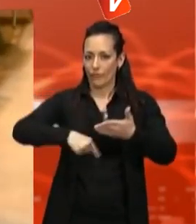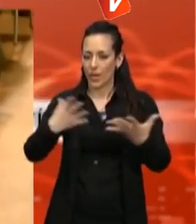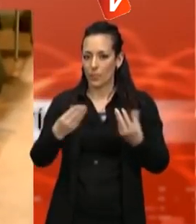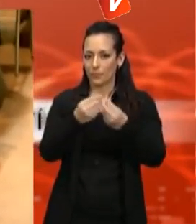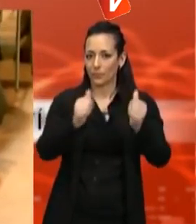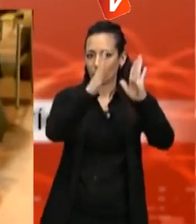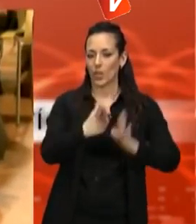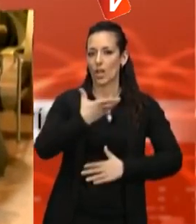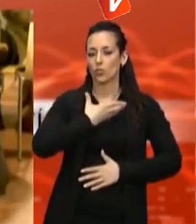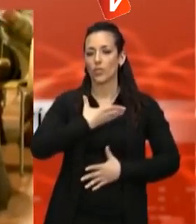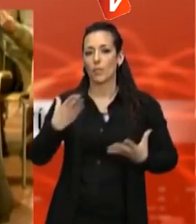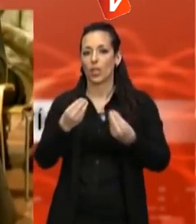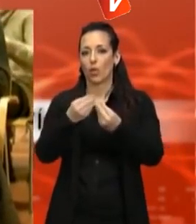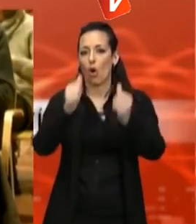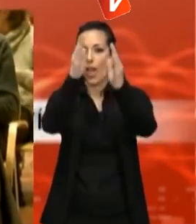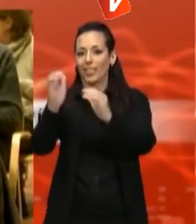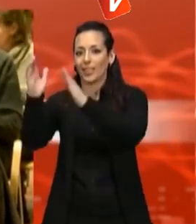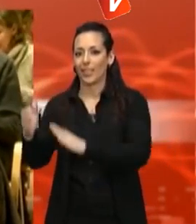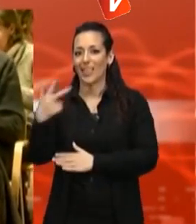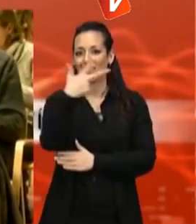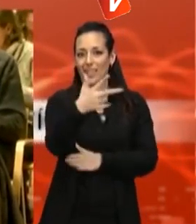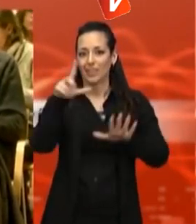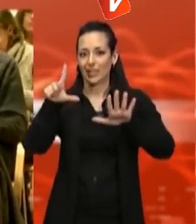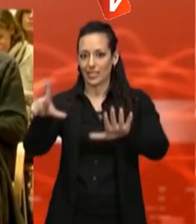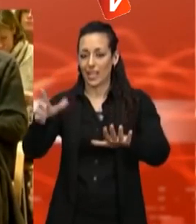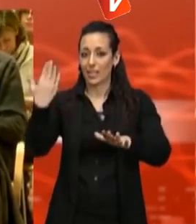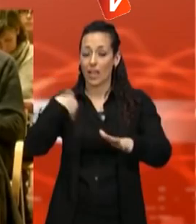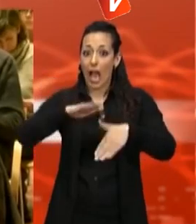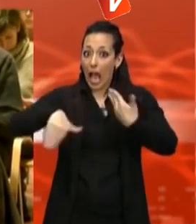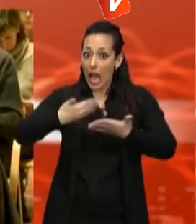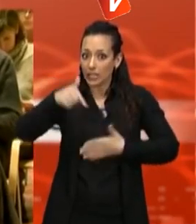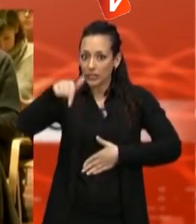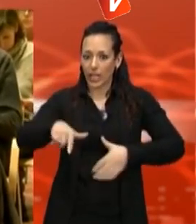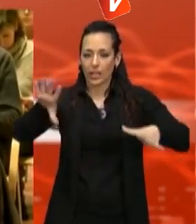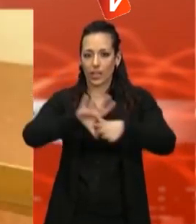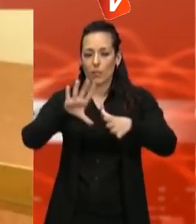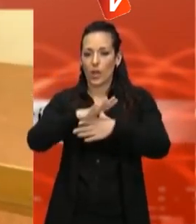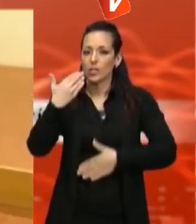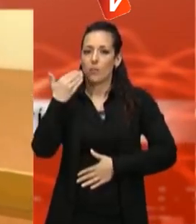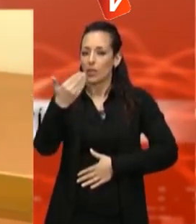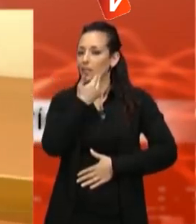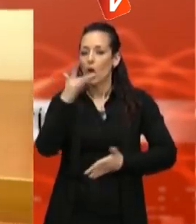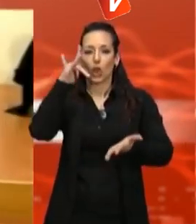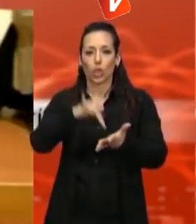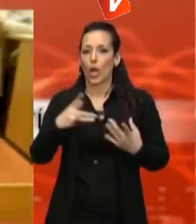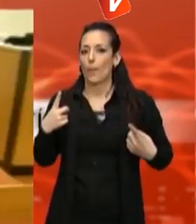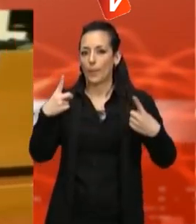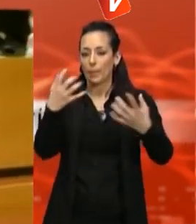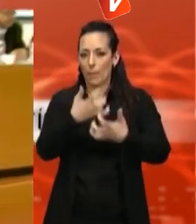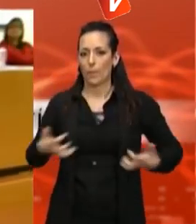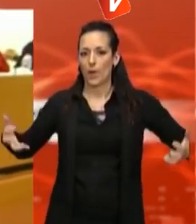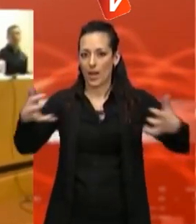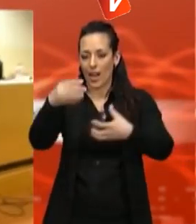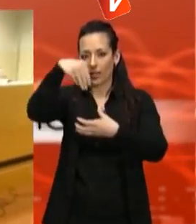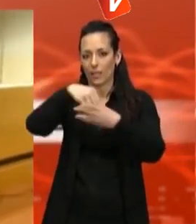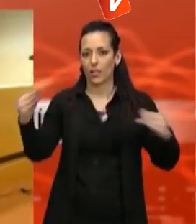i 37 entitats. Vuit mesos després, aquest dimarts al matí, s'ha celebrat el primer plenari d'aquest acord de ciutat. Però l